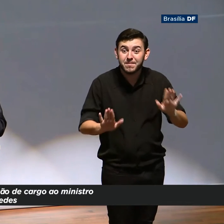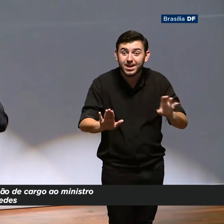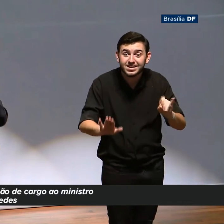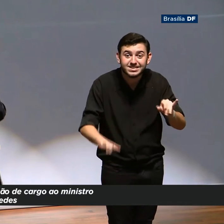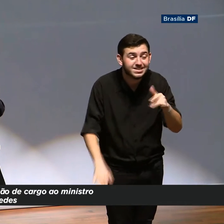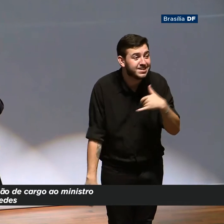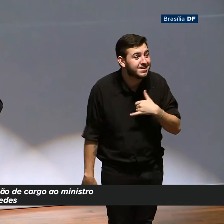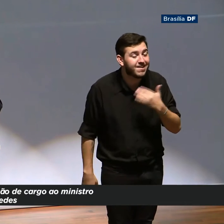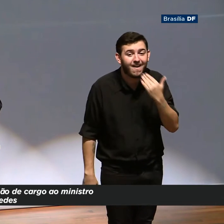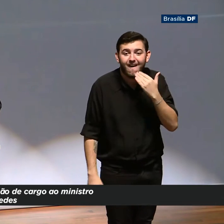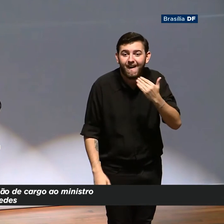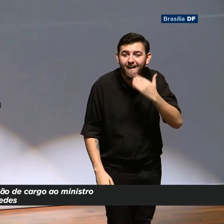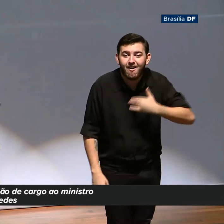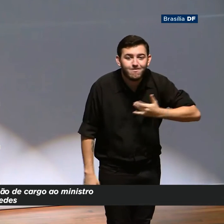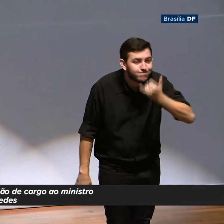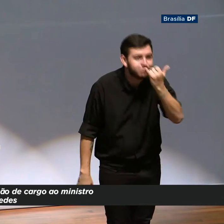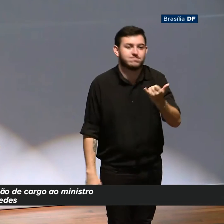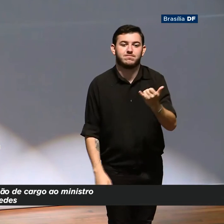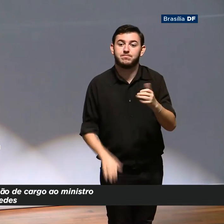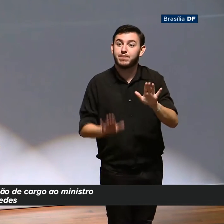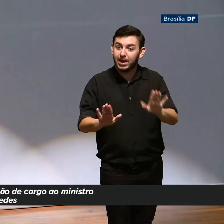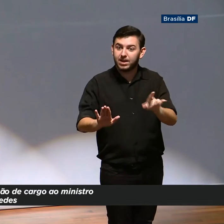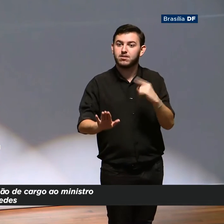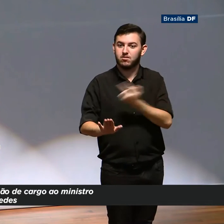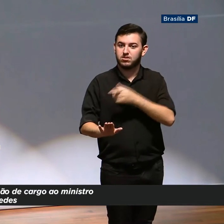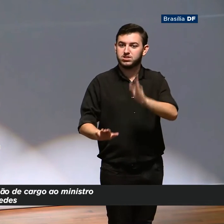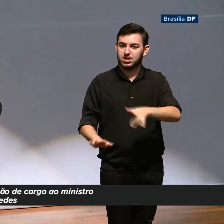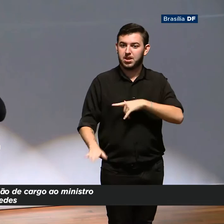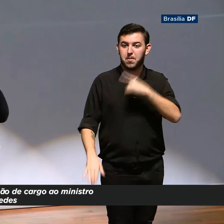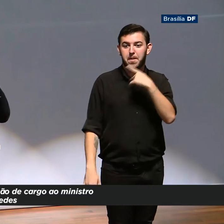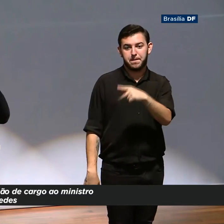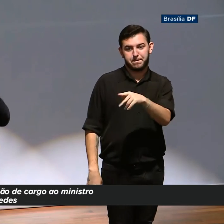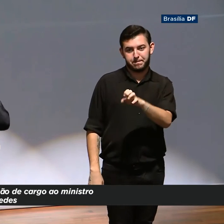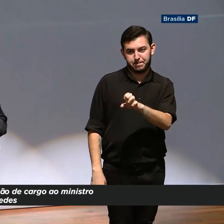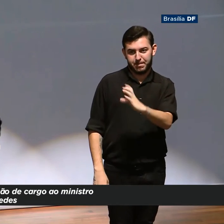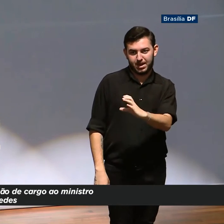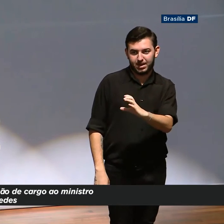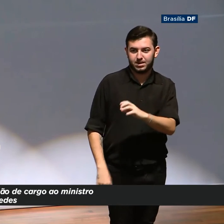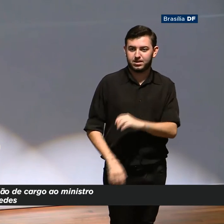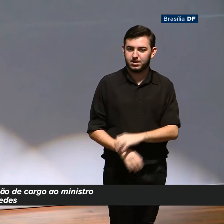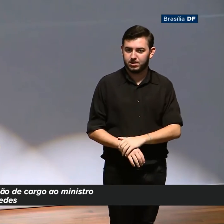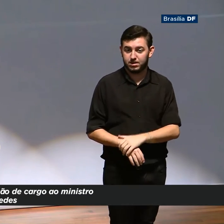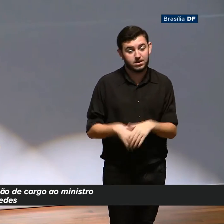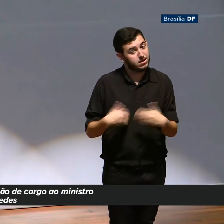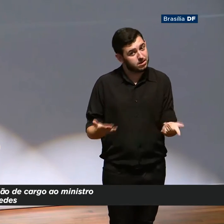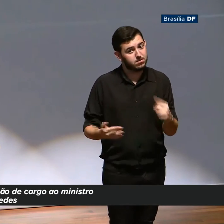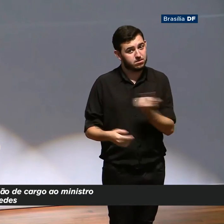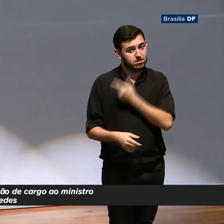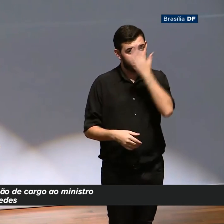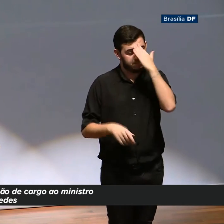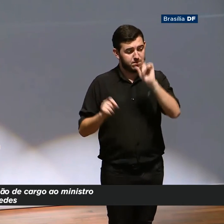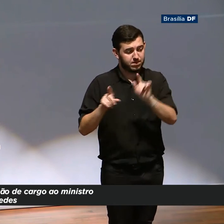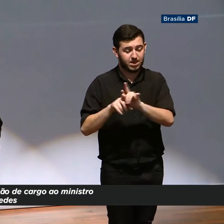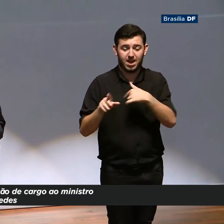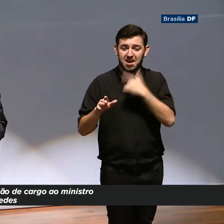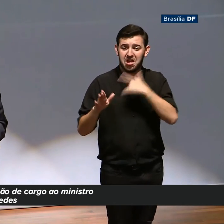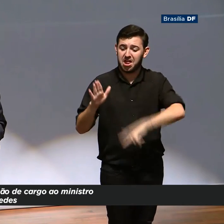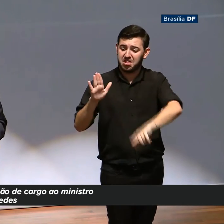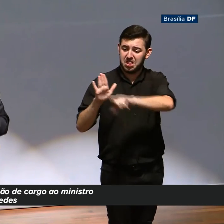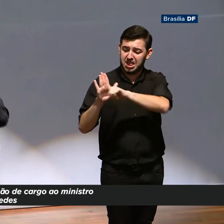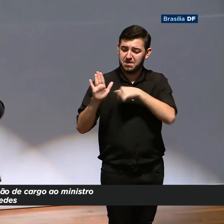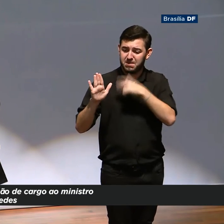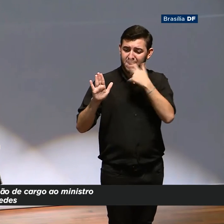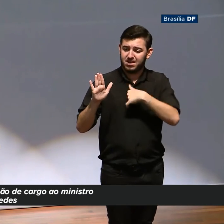porque essas despesas vão se chocar contra o teto. e você vai ficar fora da Constituição. A lei será quebrada. E aí você tem que